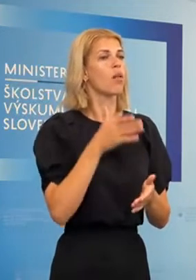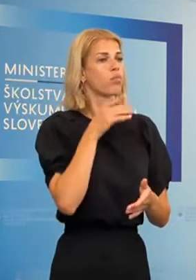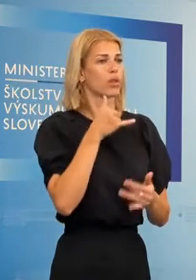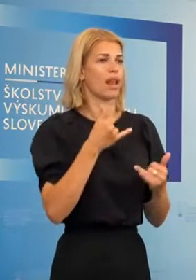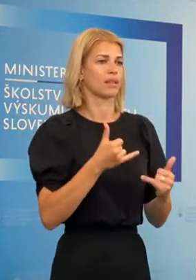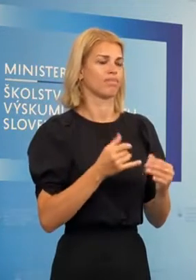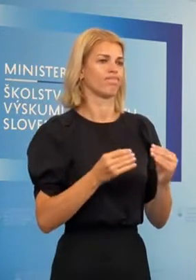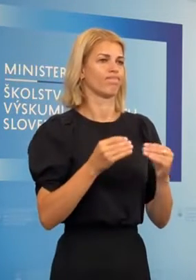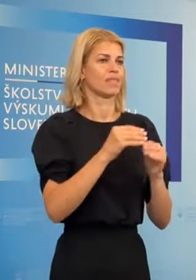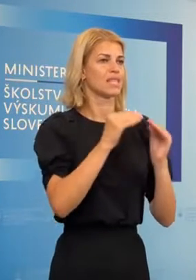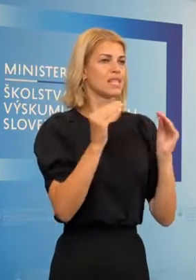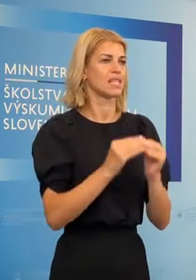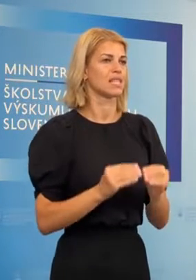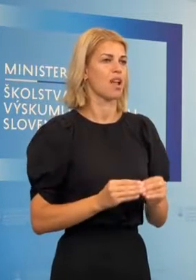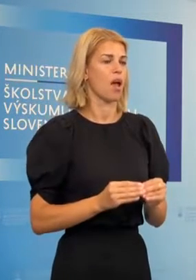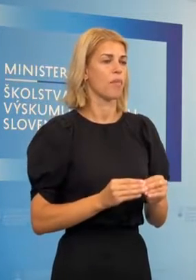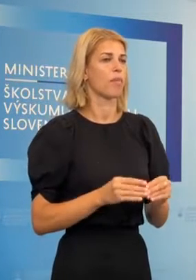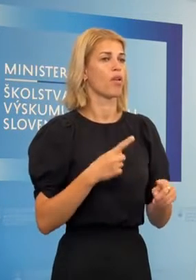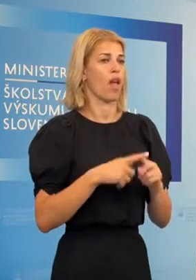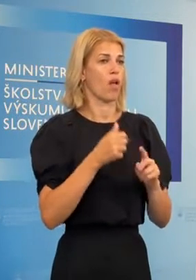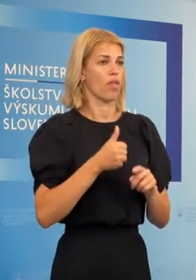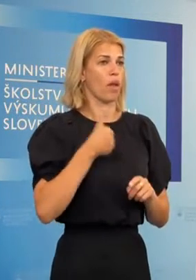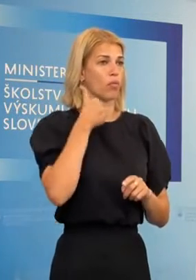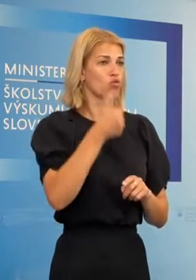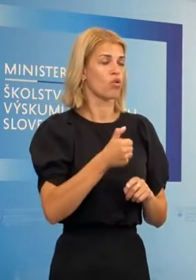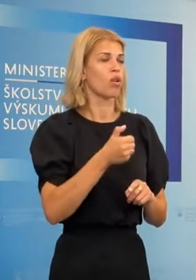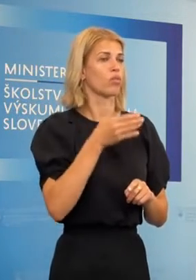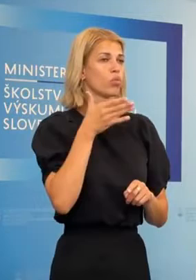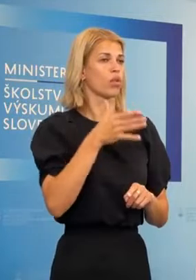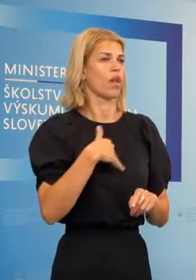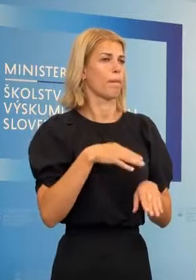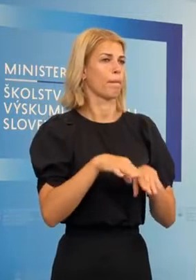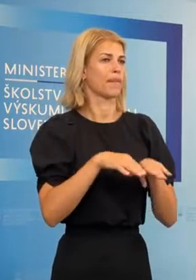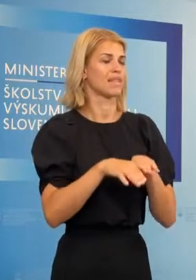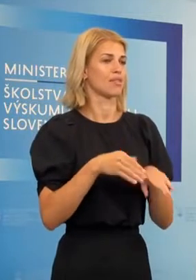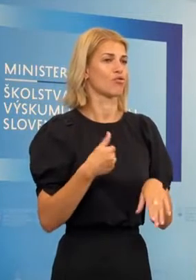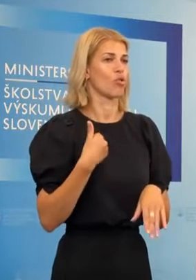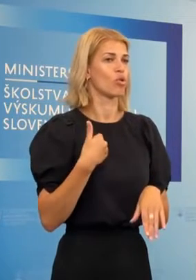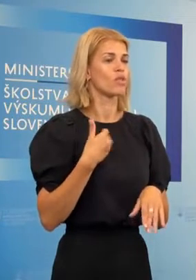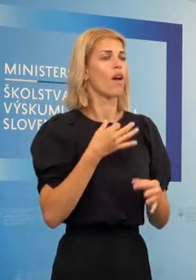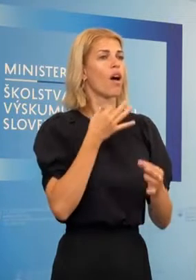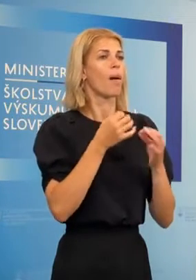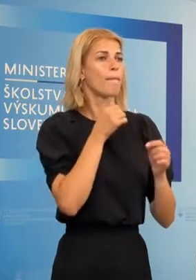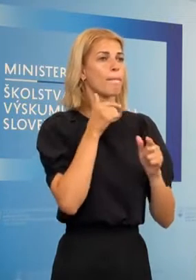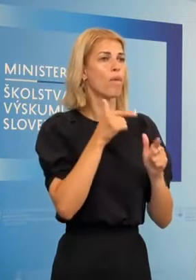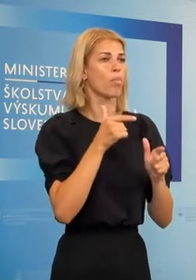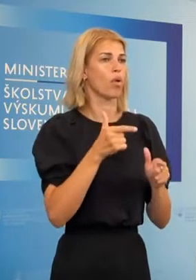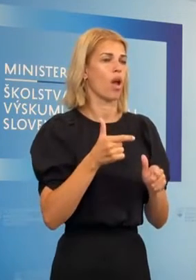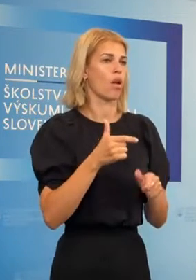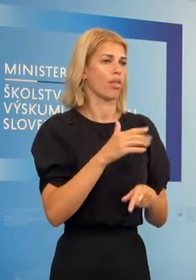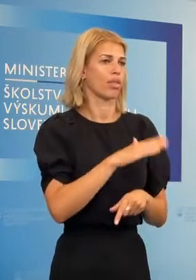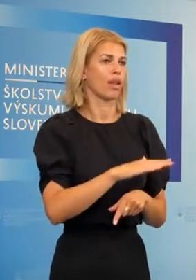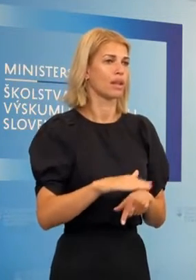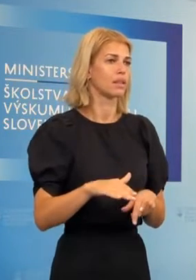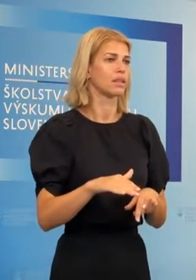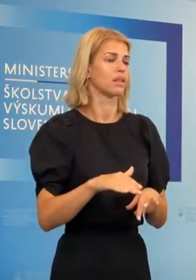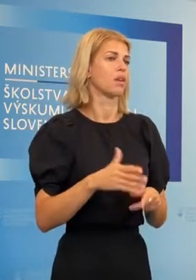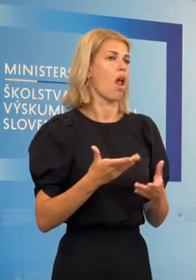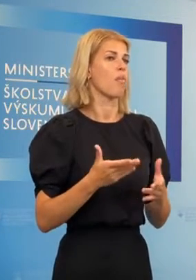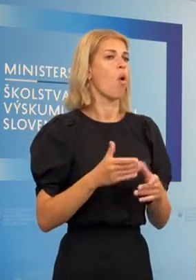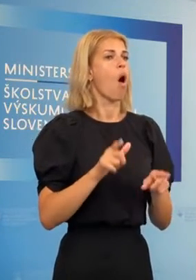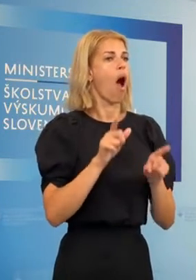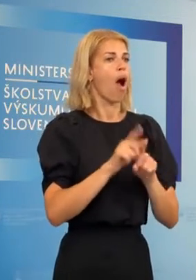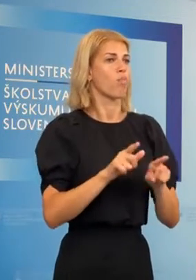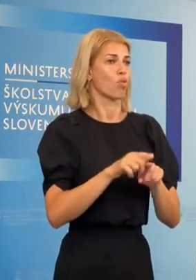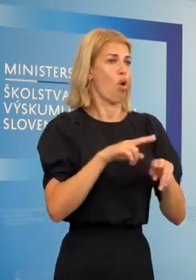priebehu nasledujúceho týždňa bude pán minister s kolegami informovať o podpore pre detí, ktoré k nám, alebo ktorí budú vzdialovaní v našich školách